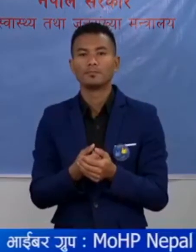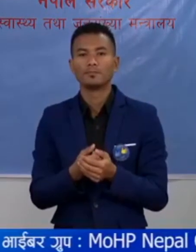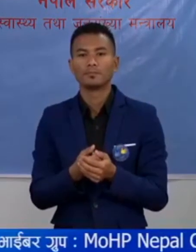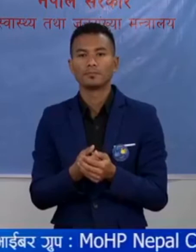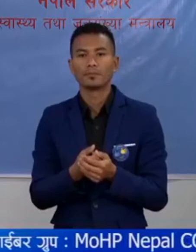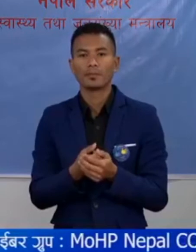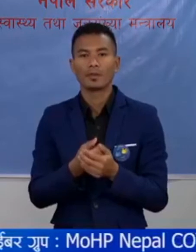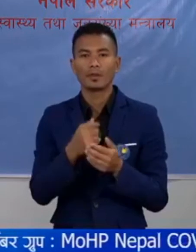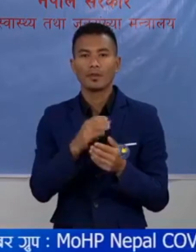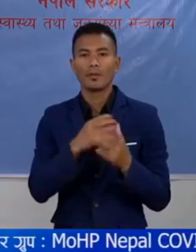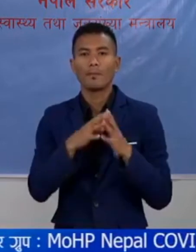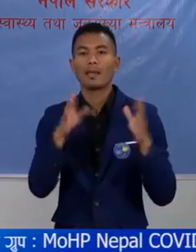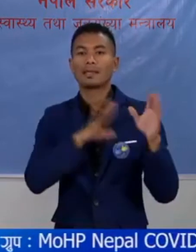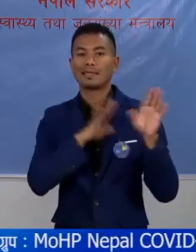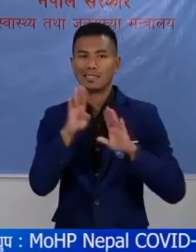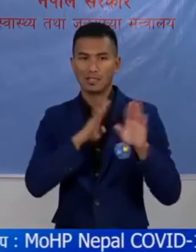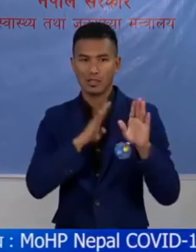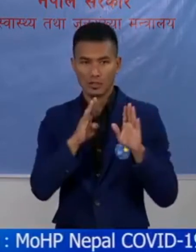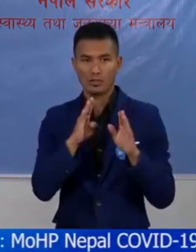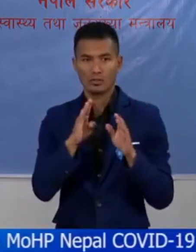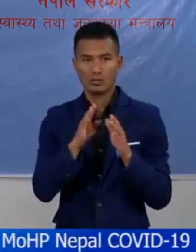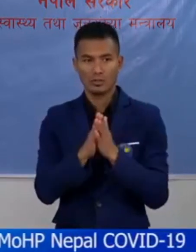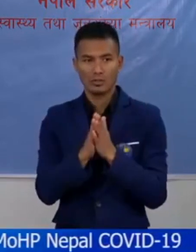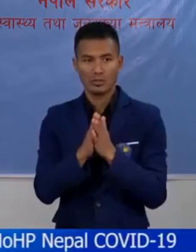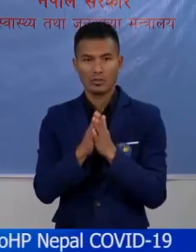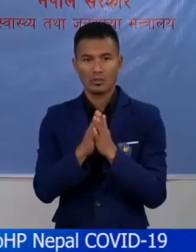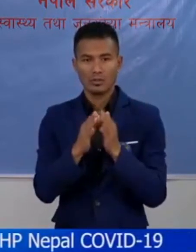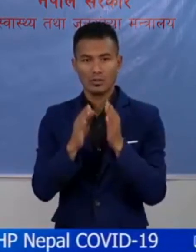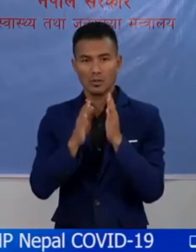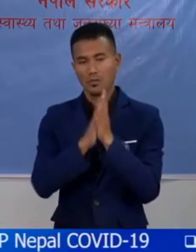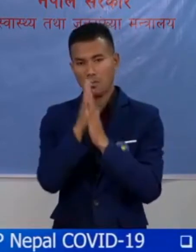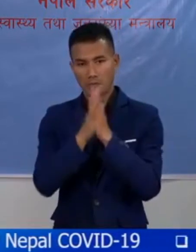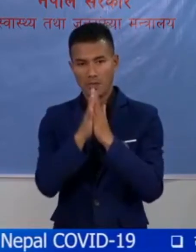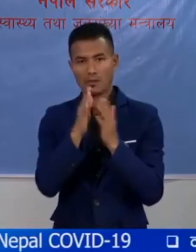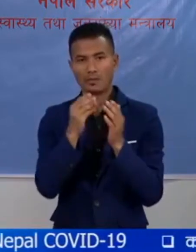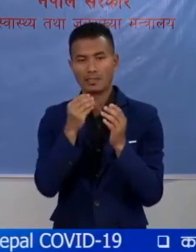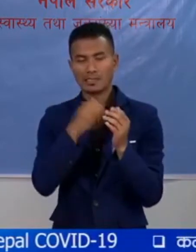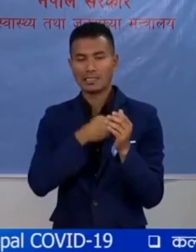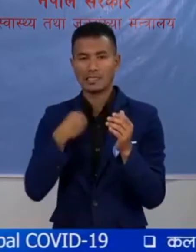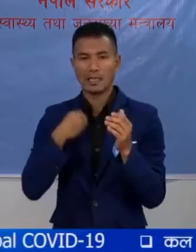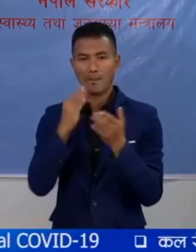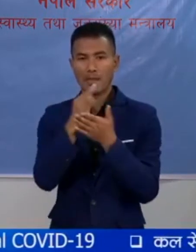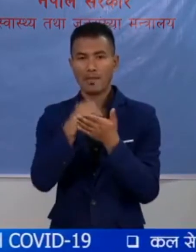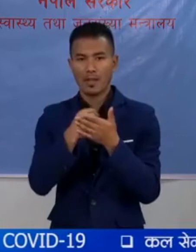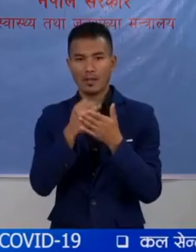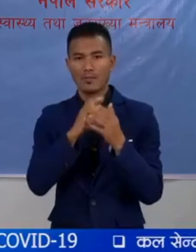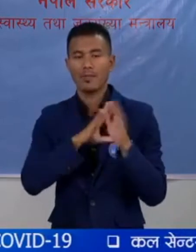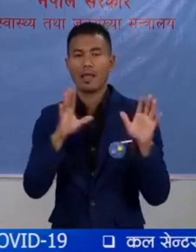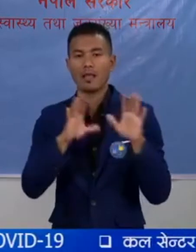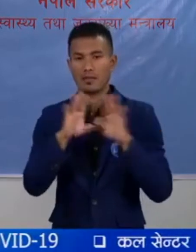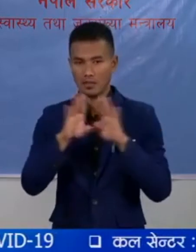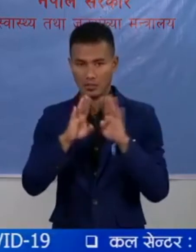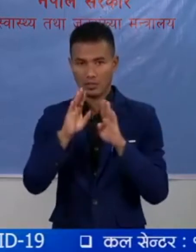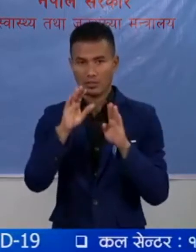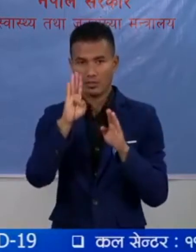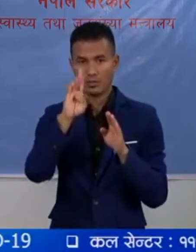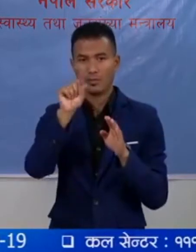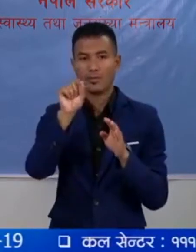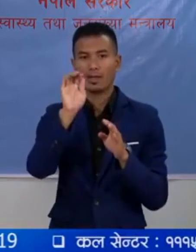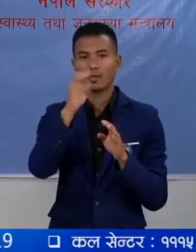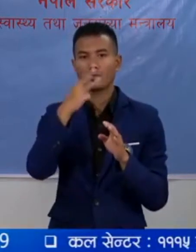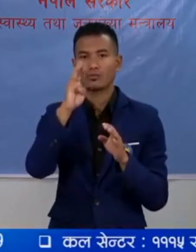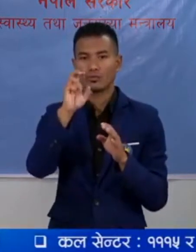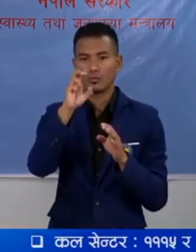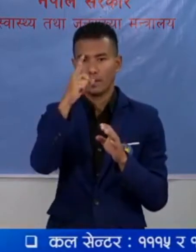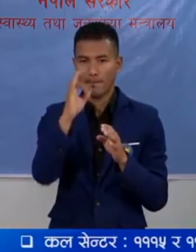महानिर्देशक आयर्वेद तथा बयकल्पिक चिक सा बिवाका महानिर्देशक डक्टर बासुदेप अपाद देहलाई आमी आजा या